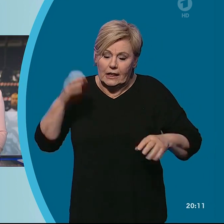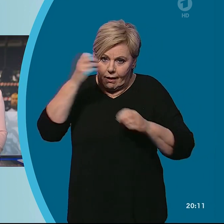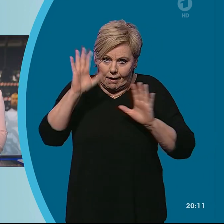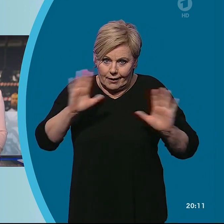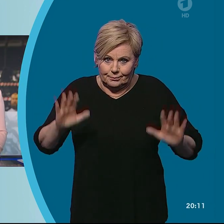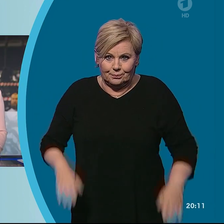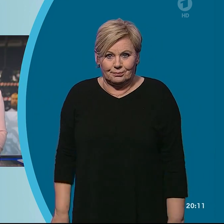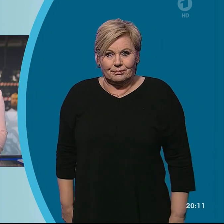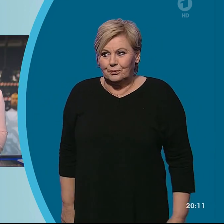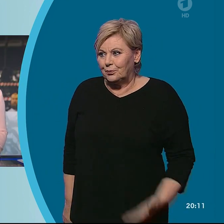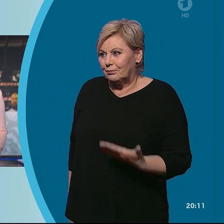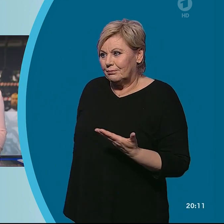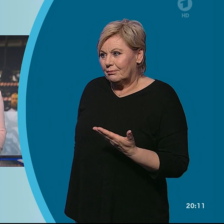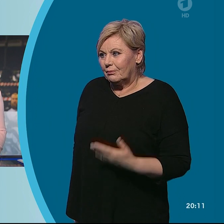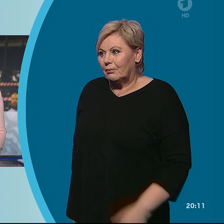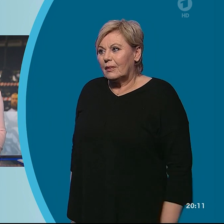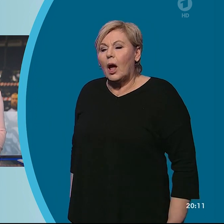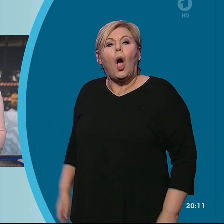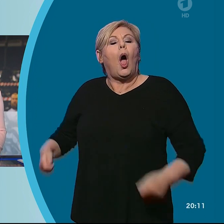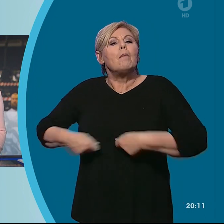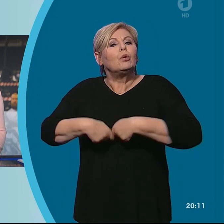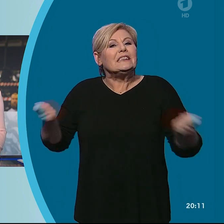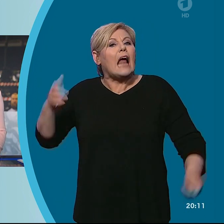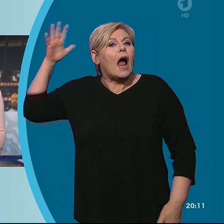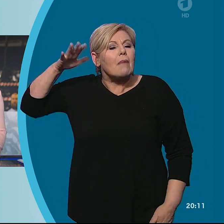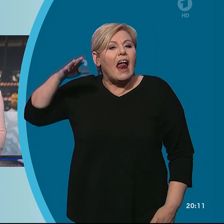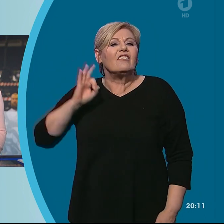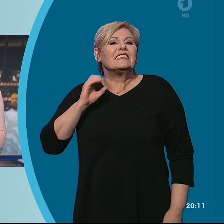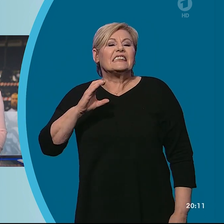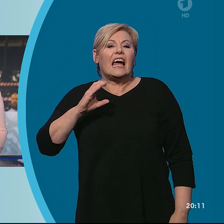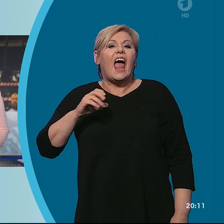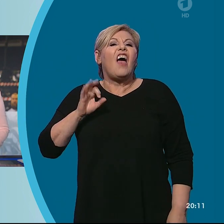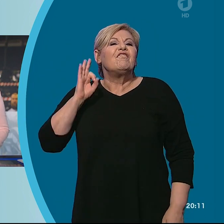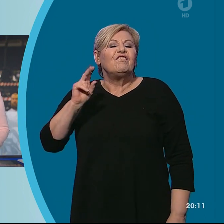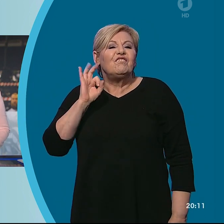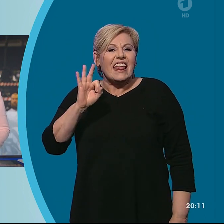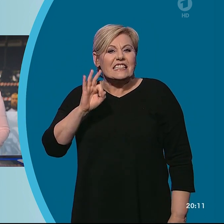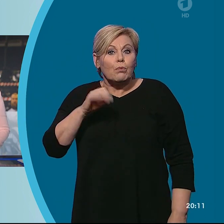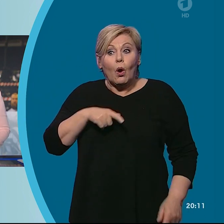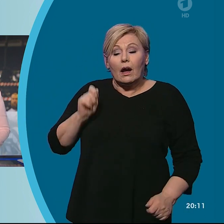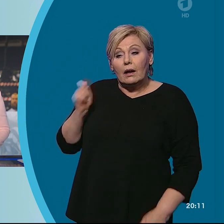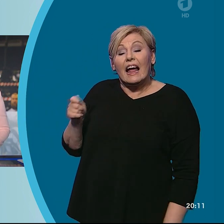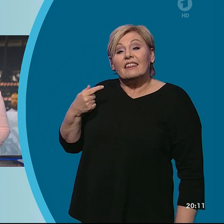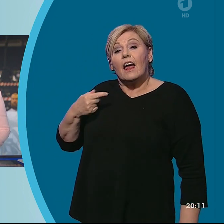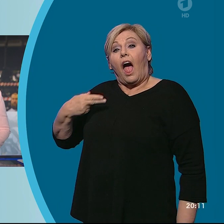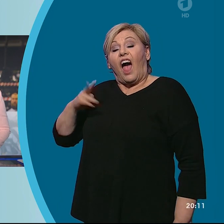In der Handball-Bundesliga hat die SG Flensburg-Handewitt das Topspiel gegen den THW Kiel für sich entschieden.